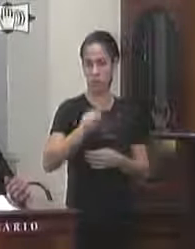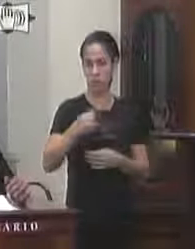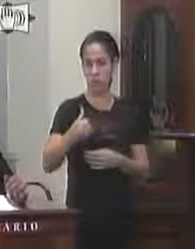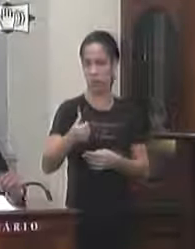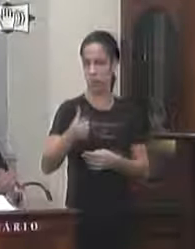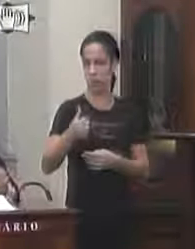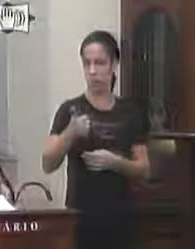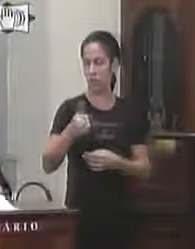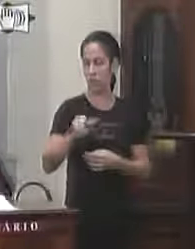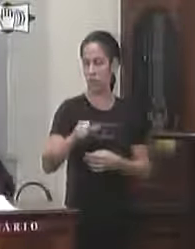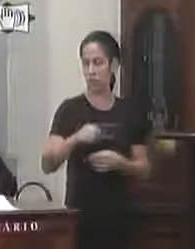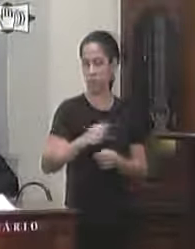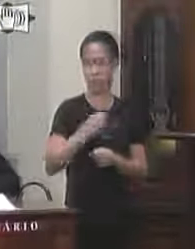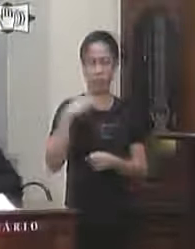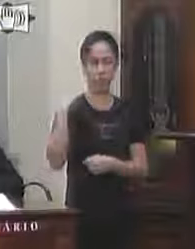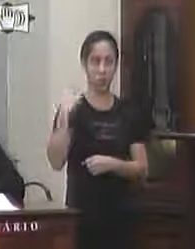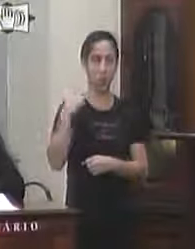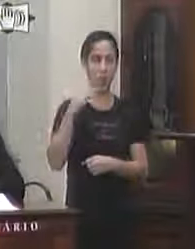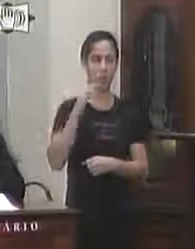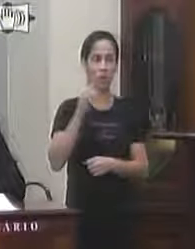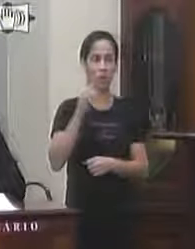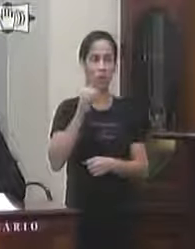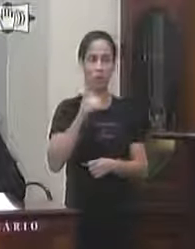2019 do vereador Fabio Antônio